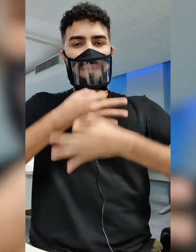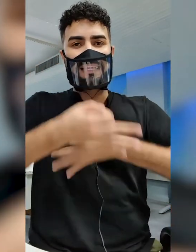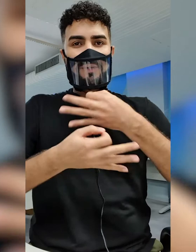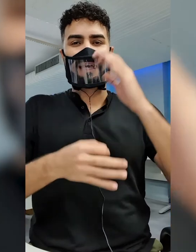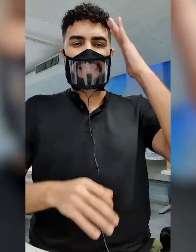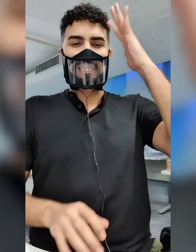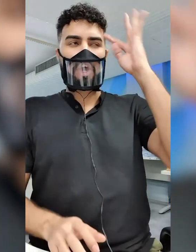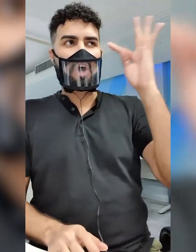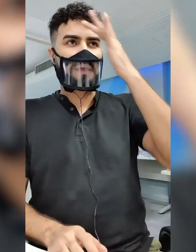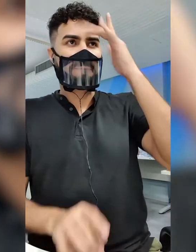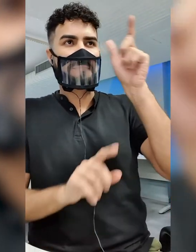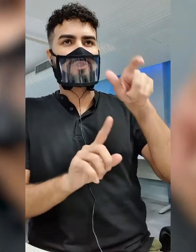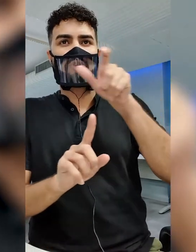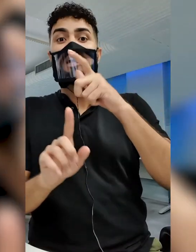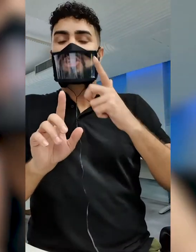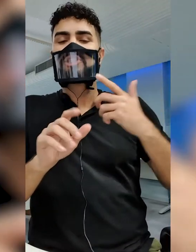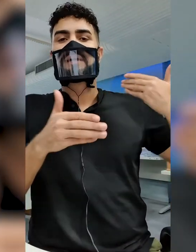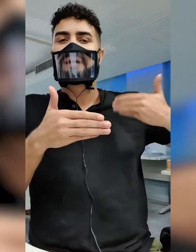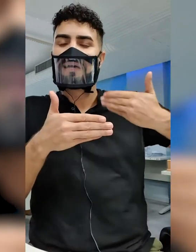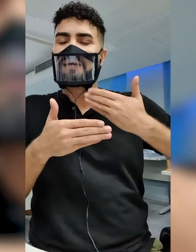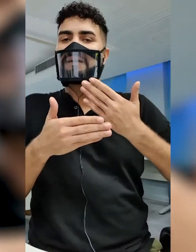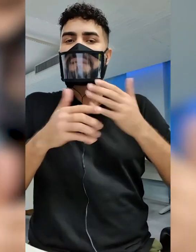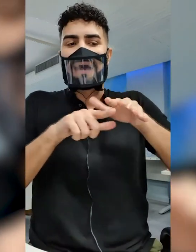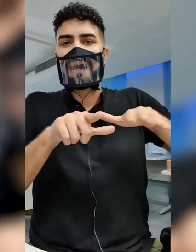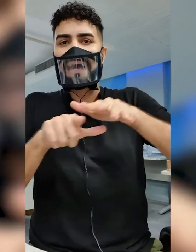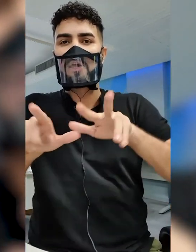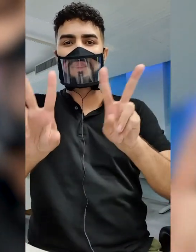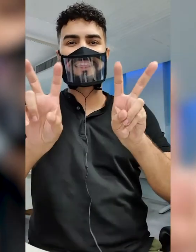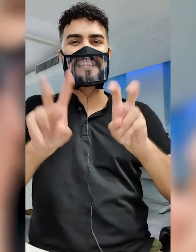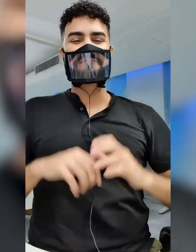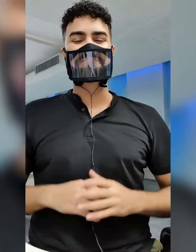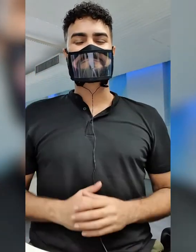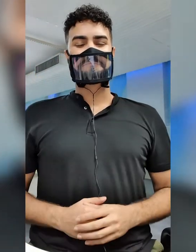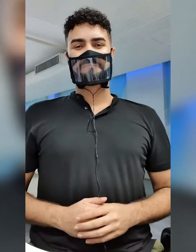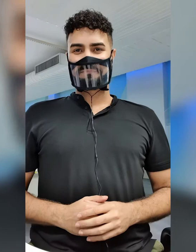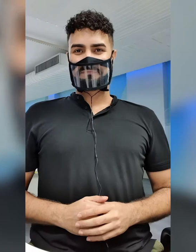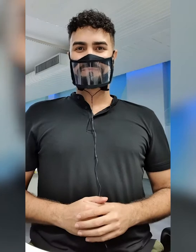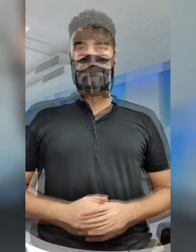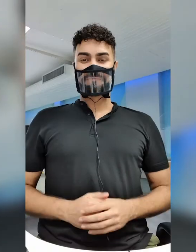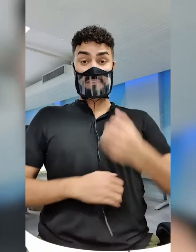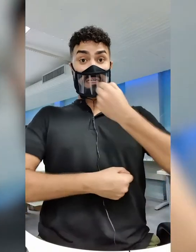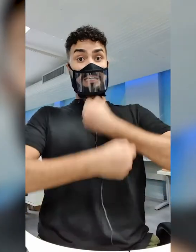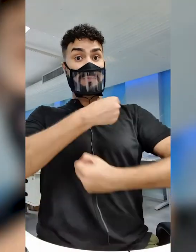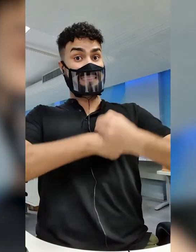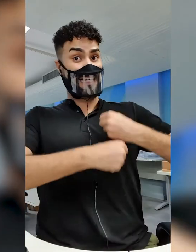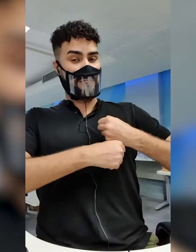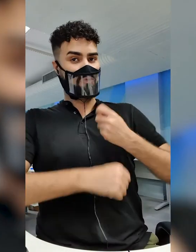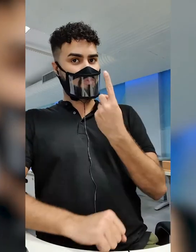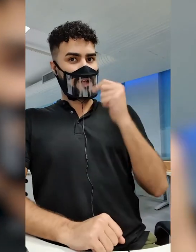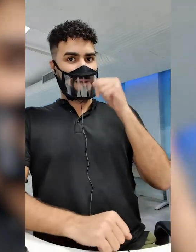com os teóricos que foram trabalhados dentro do eixo temático. No ano passado, a